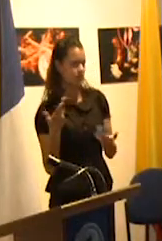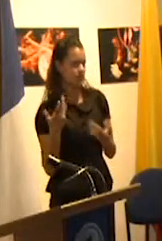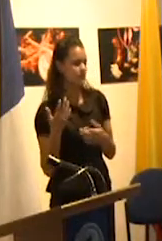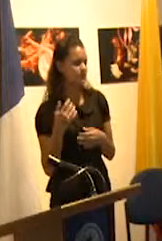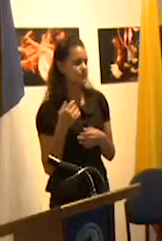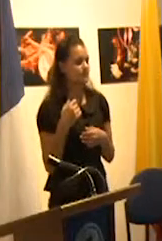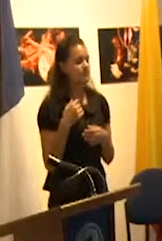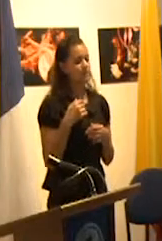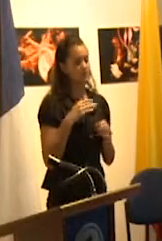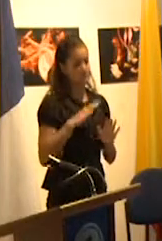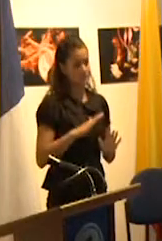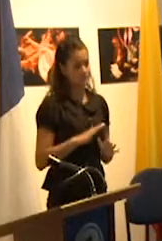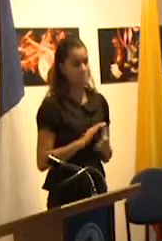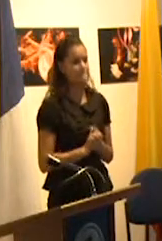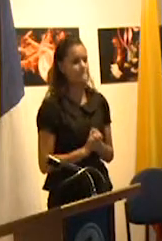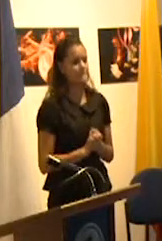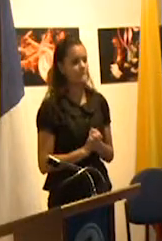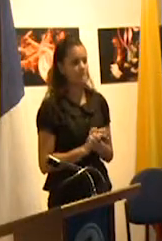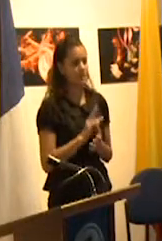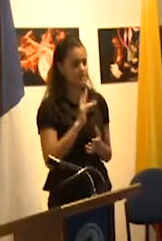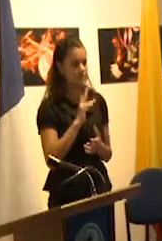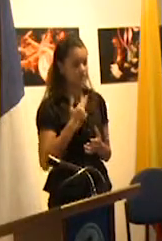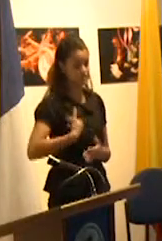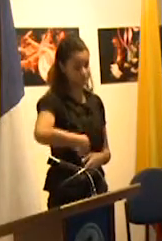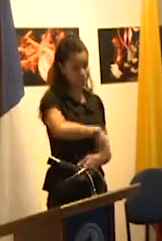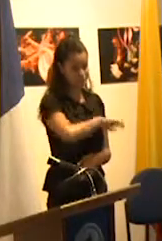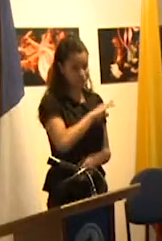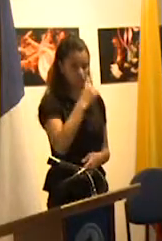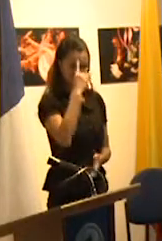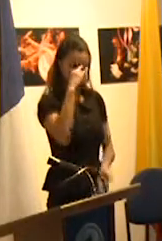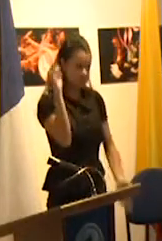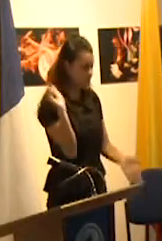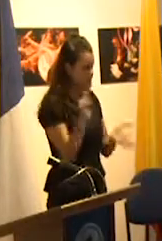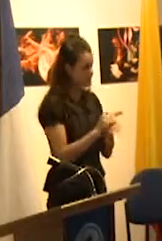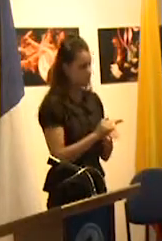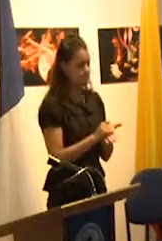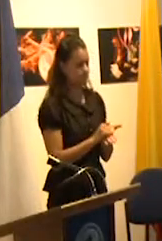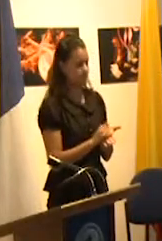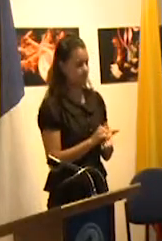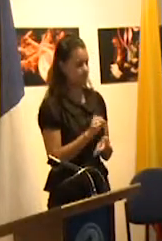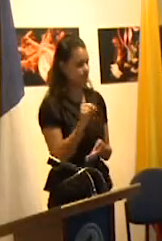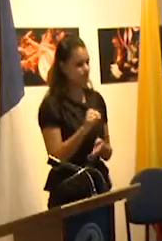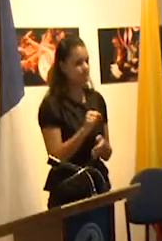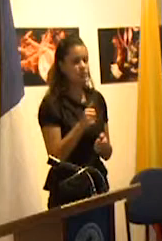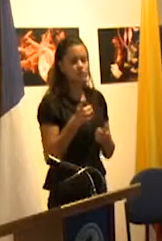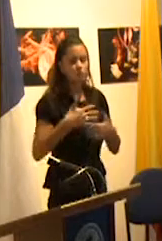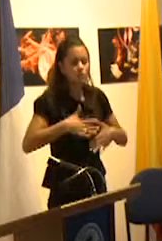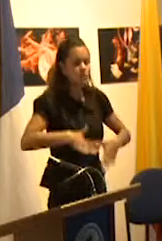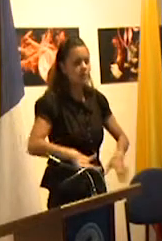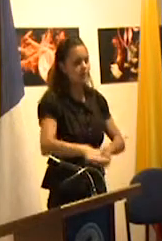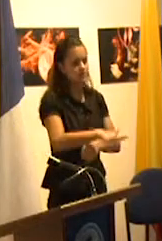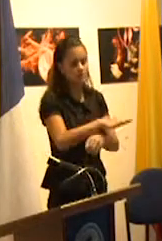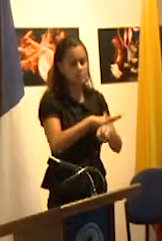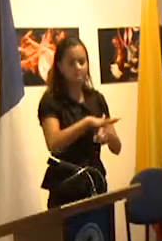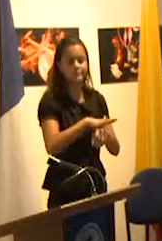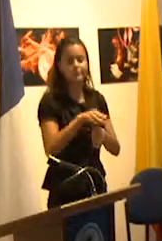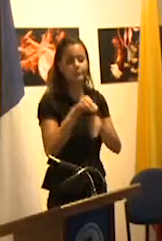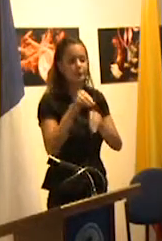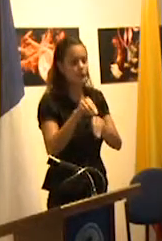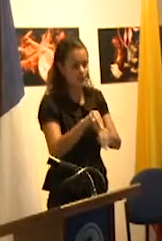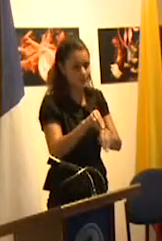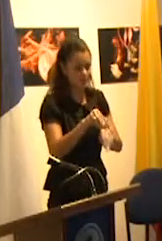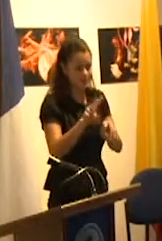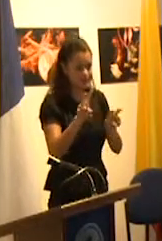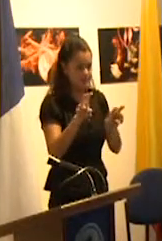nosotros estamos completamente convencidos que cada situación de formación requiere